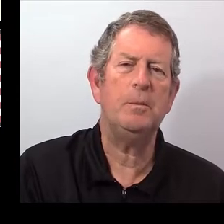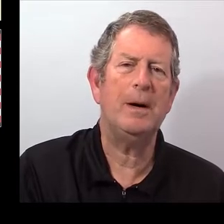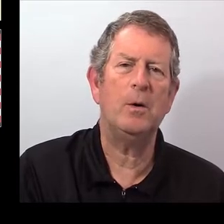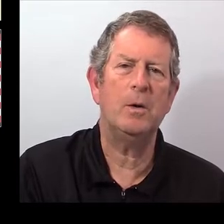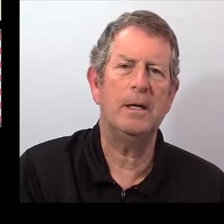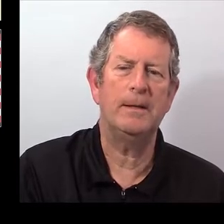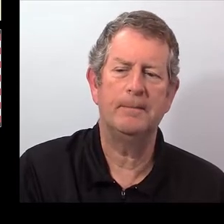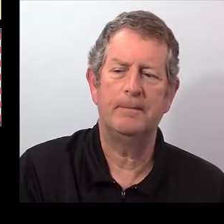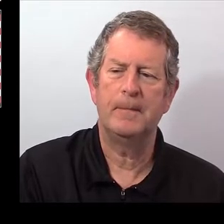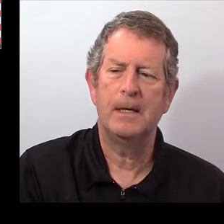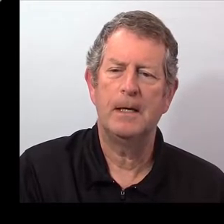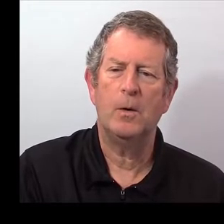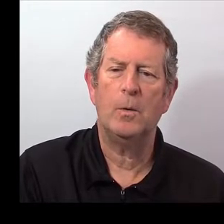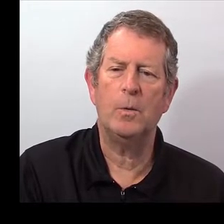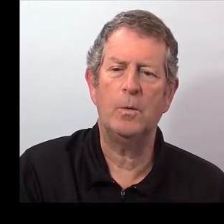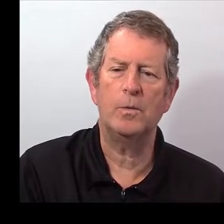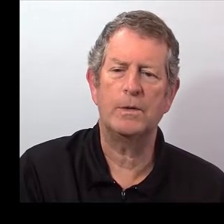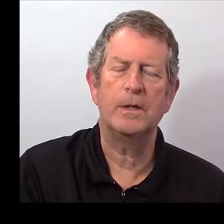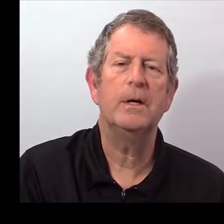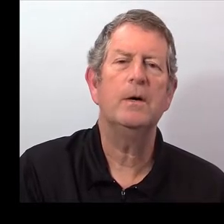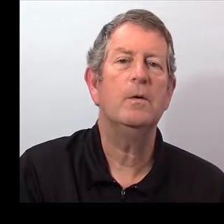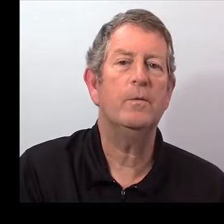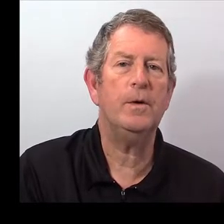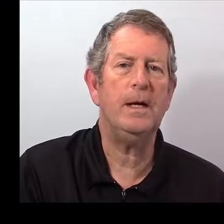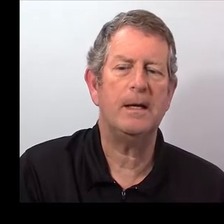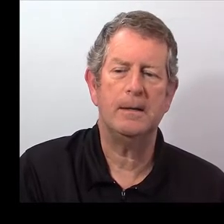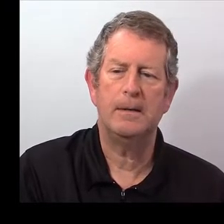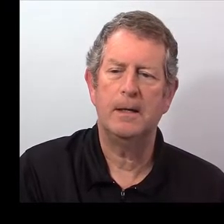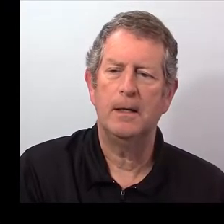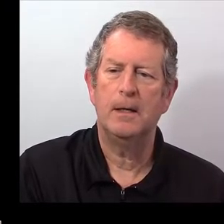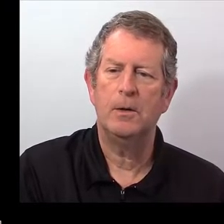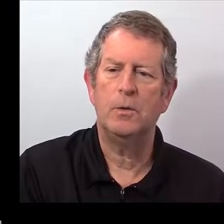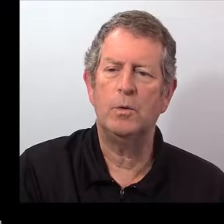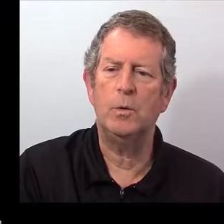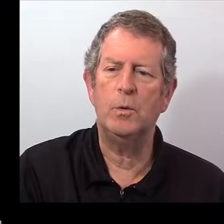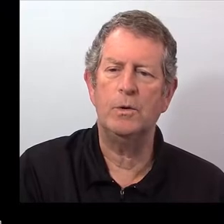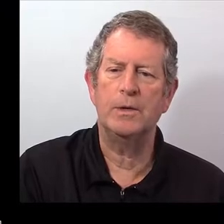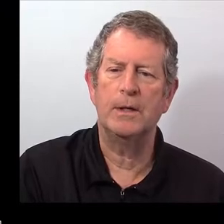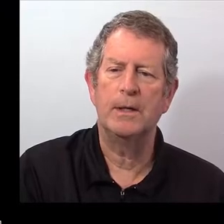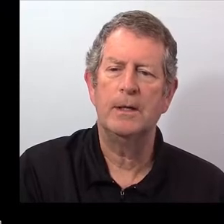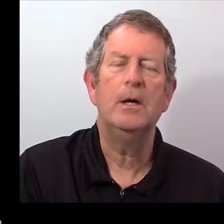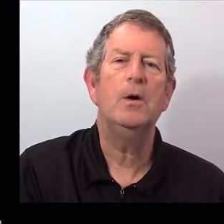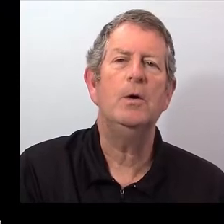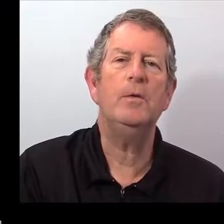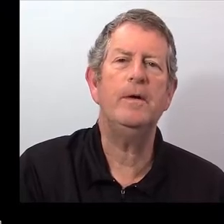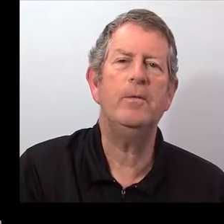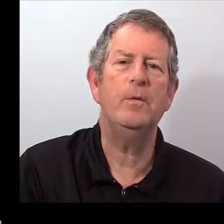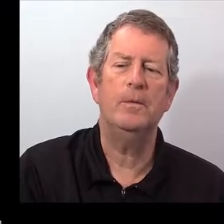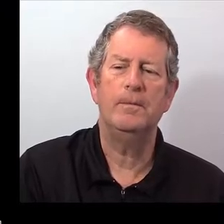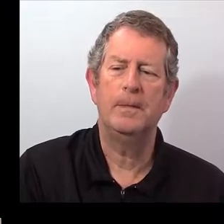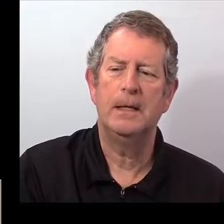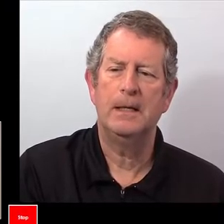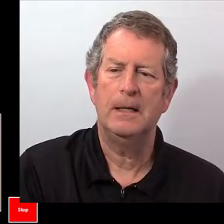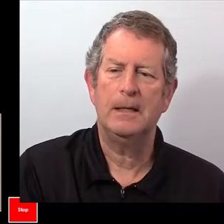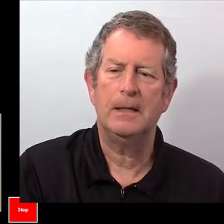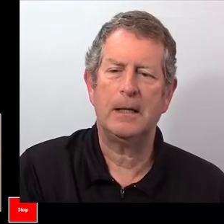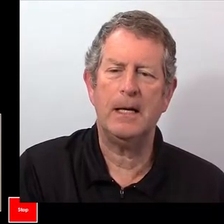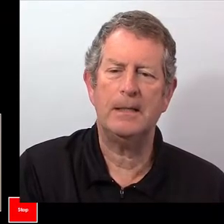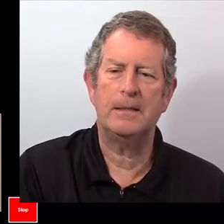N'étudions pas l'anglais. 11. Venez. 12. Levez-vous.